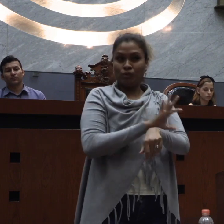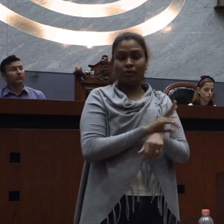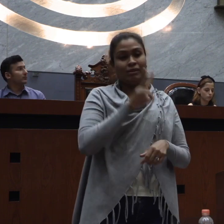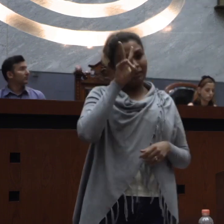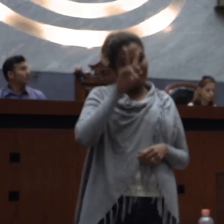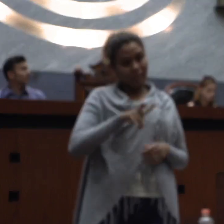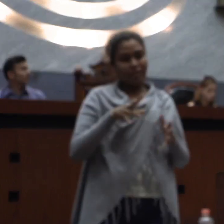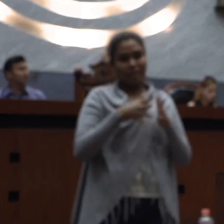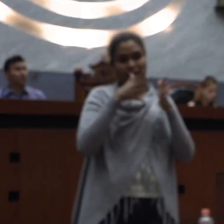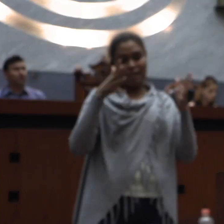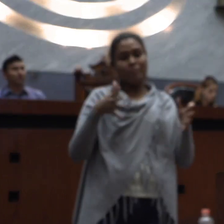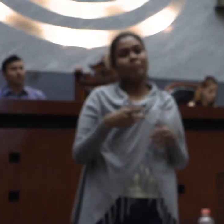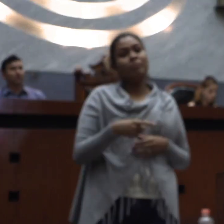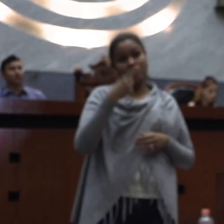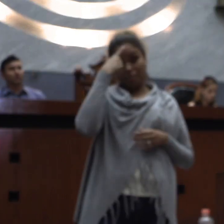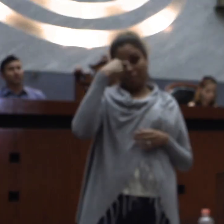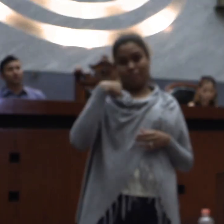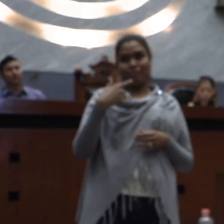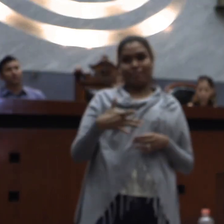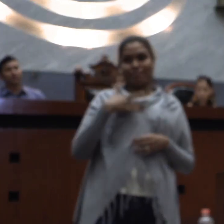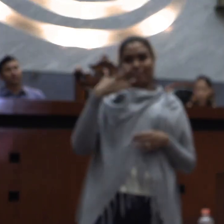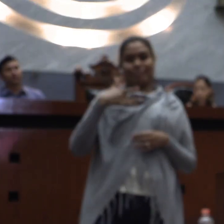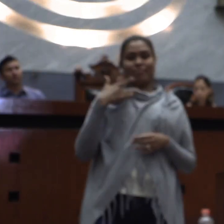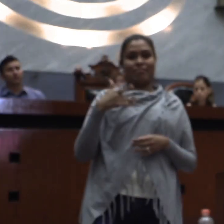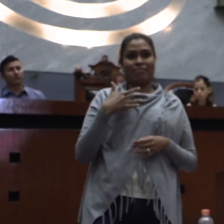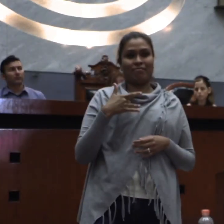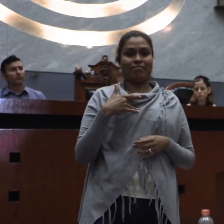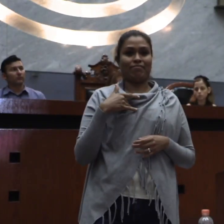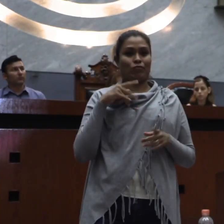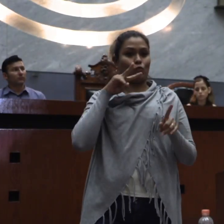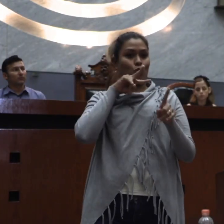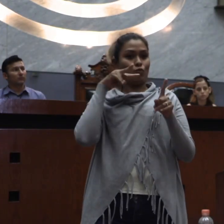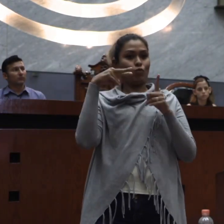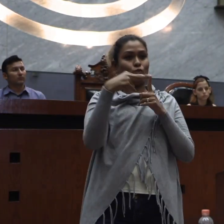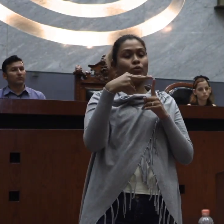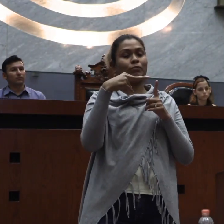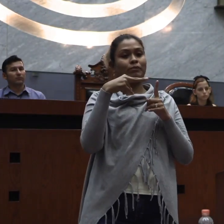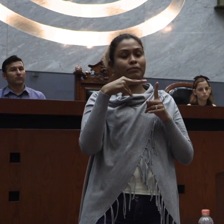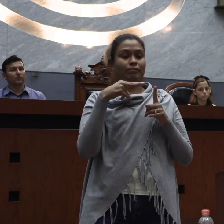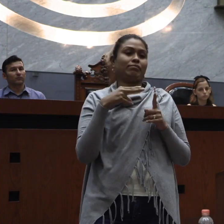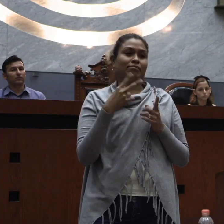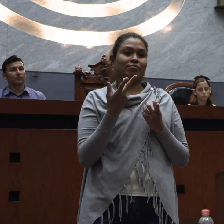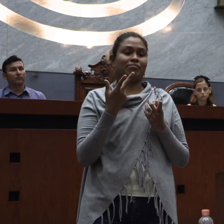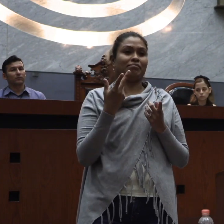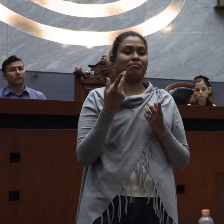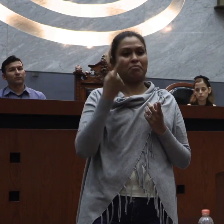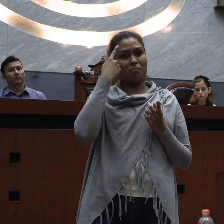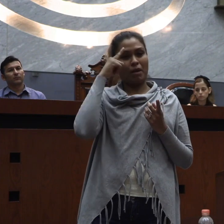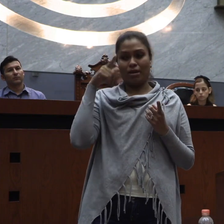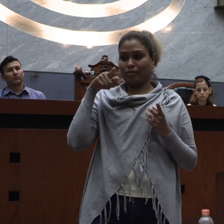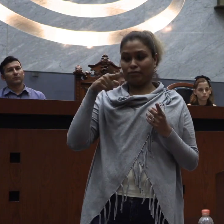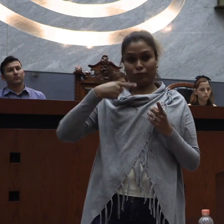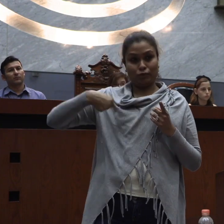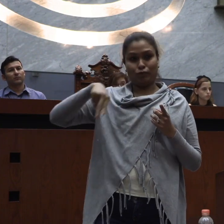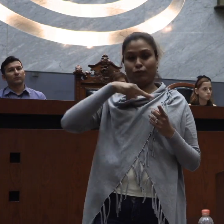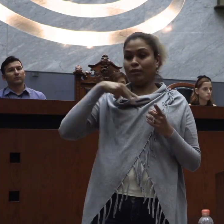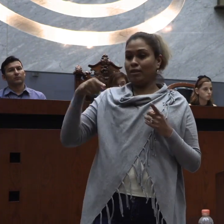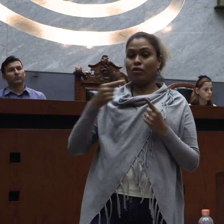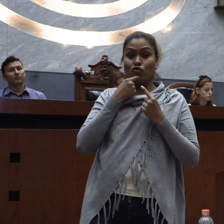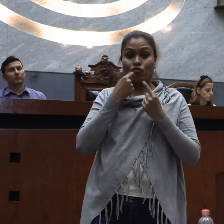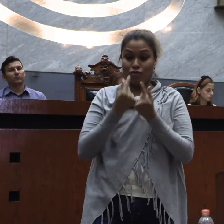discapacidades, personas ciegas, personas con debilidad visual, autistas